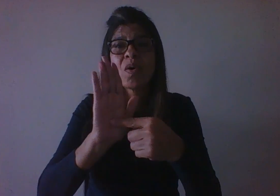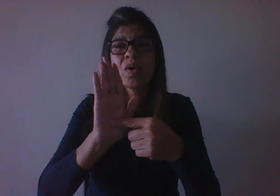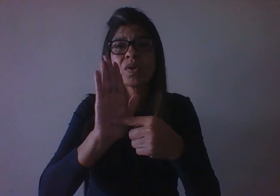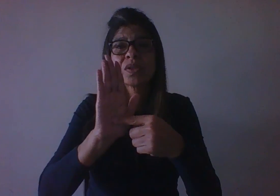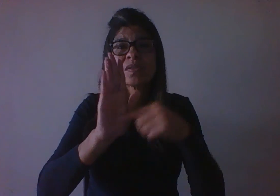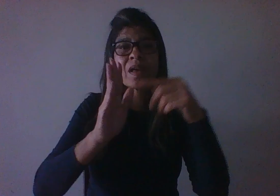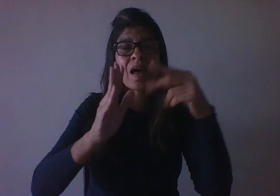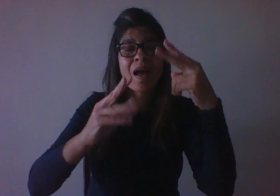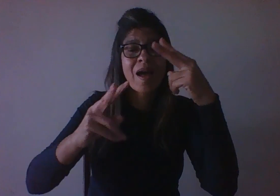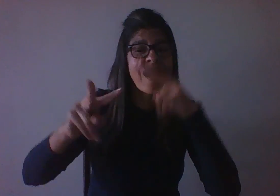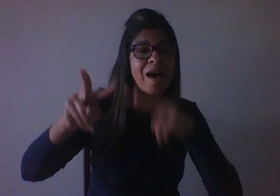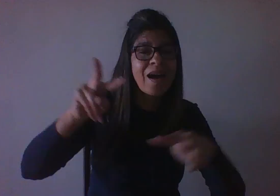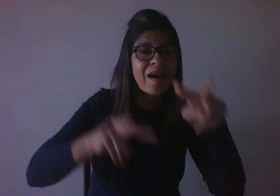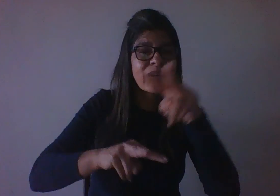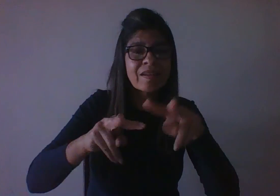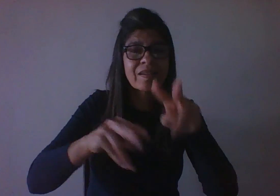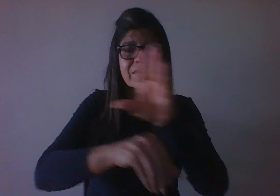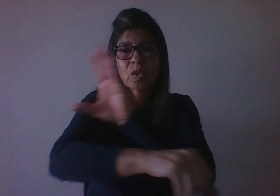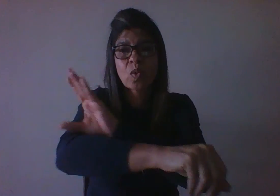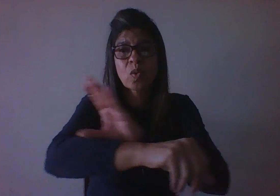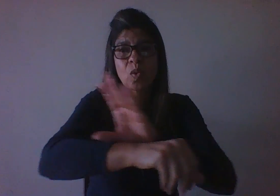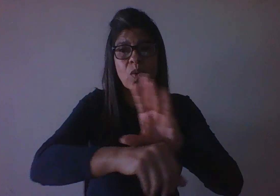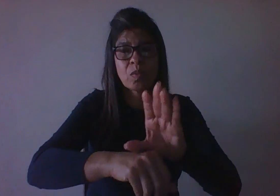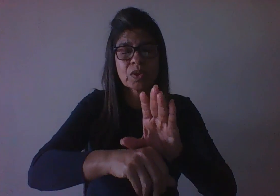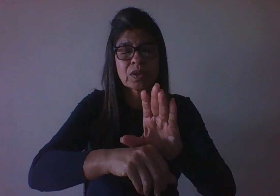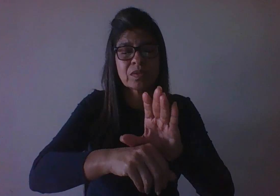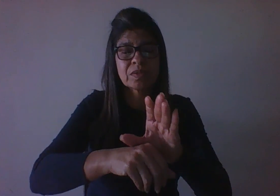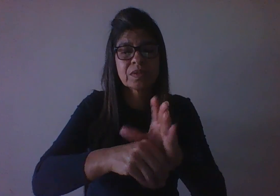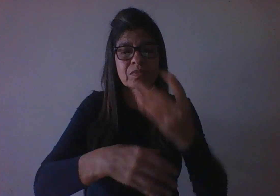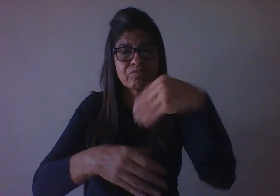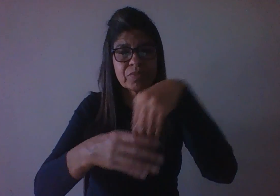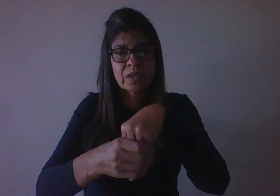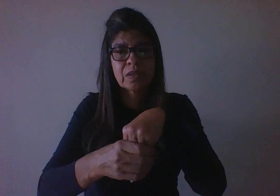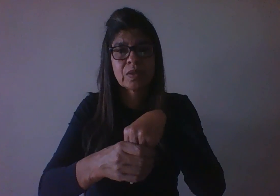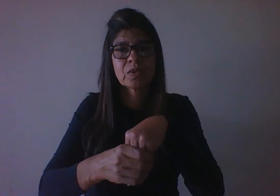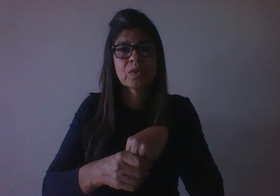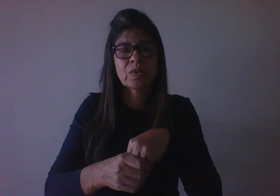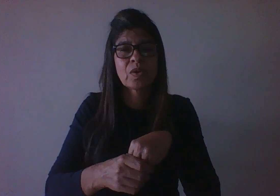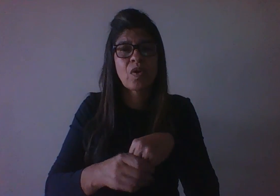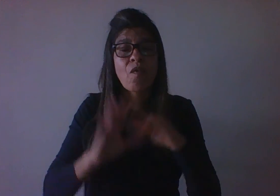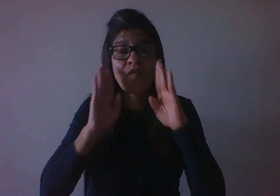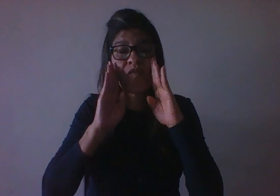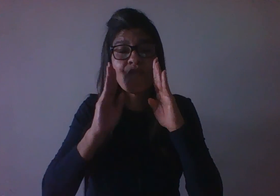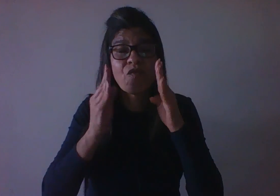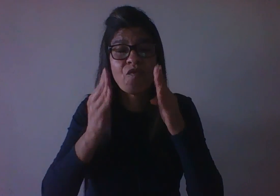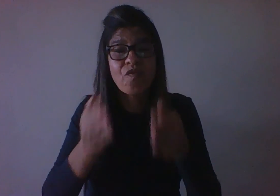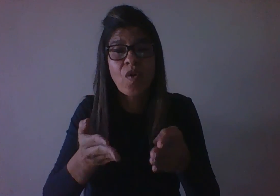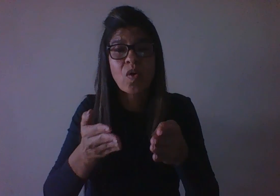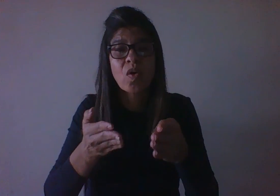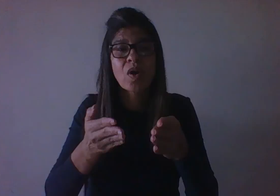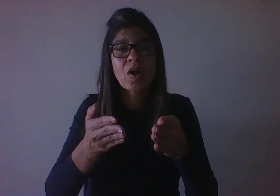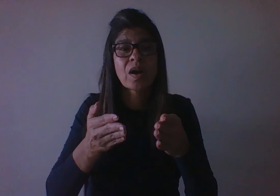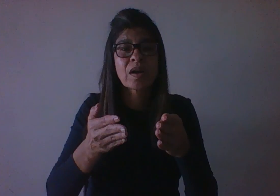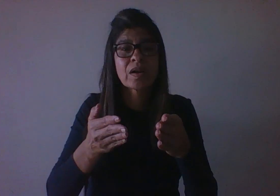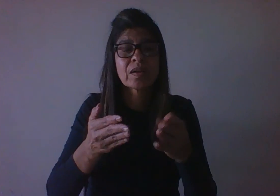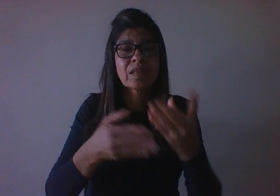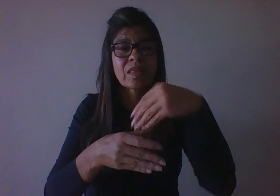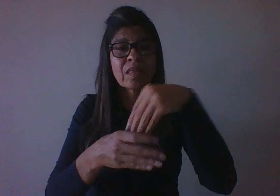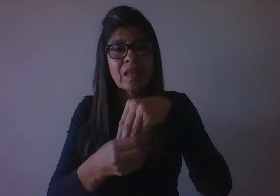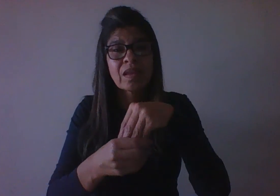de forma fragmentada ou microscópica, ou seja, focado em um ou outro aspecto, como a escola, a família,